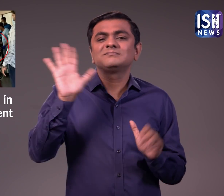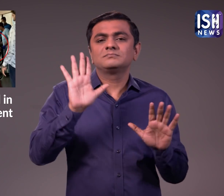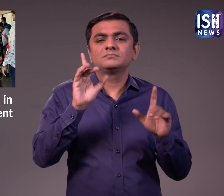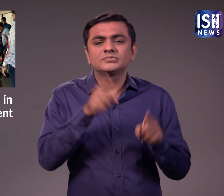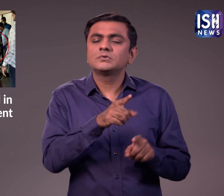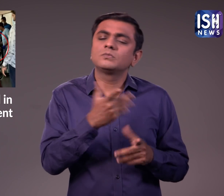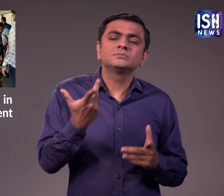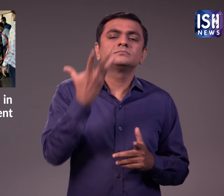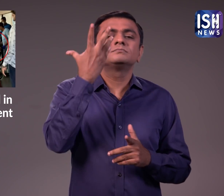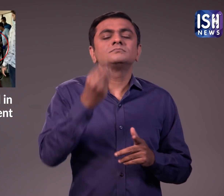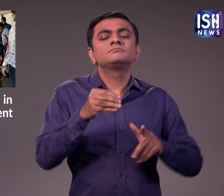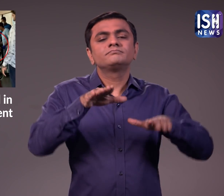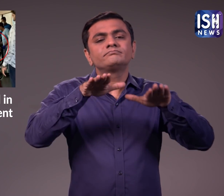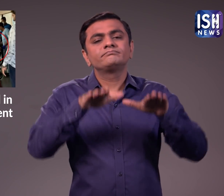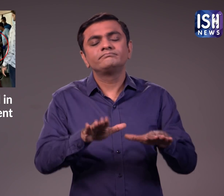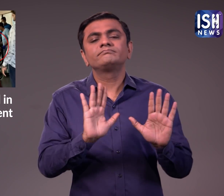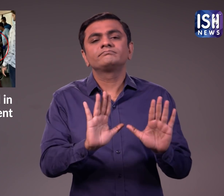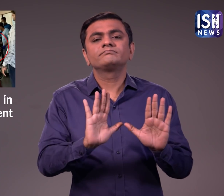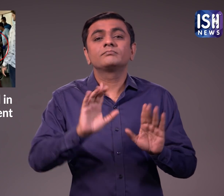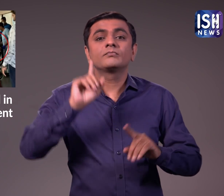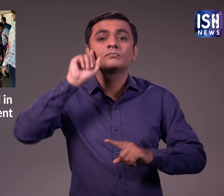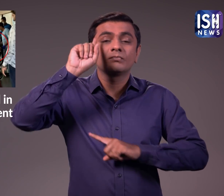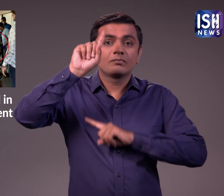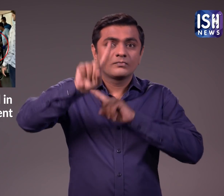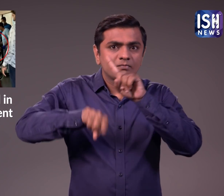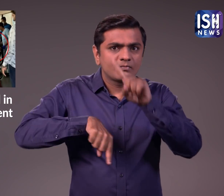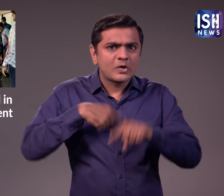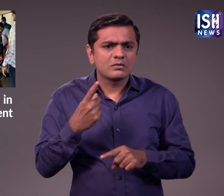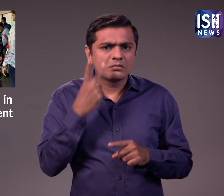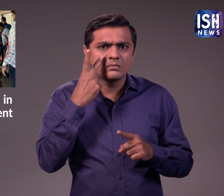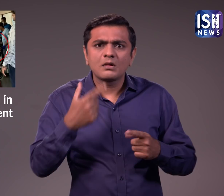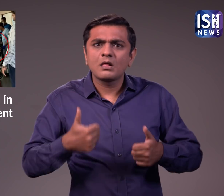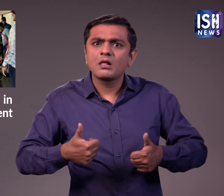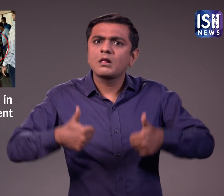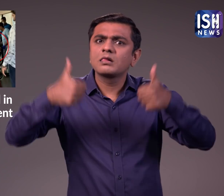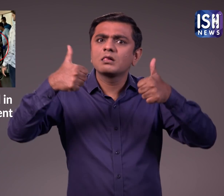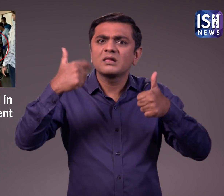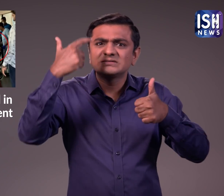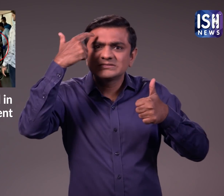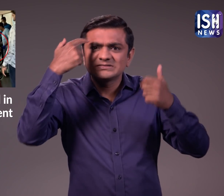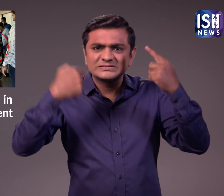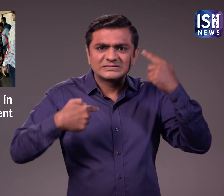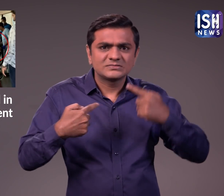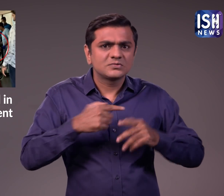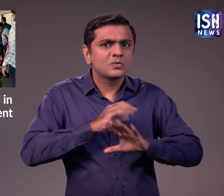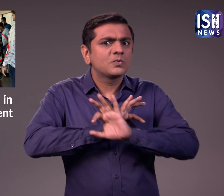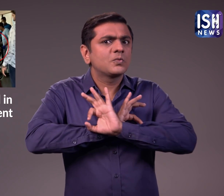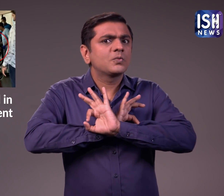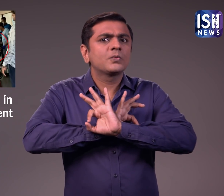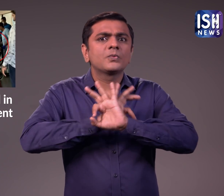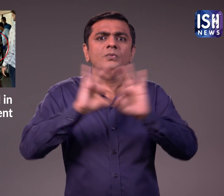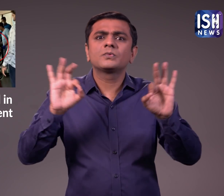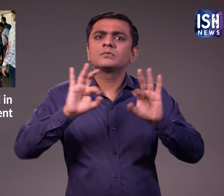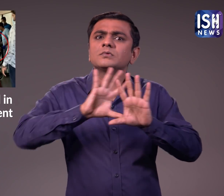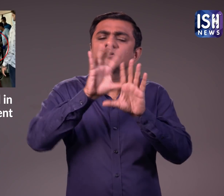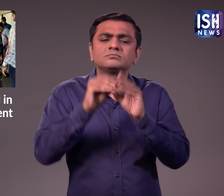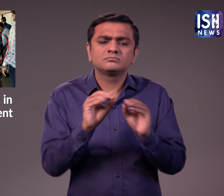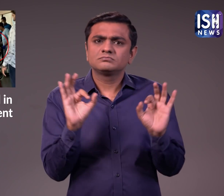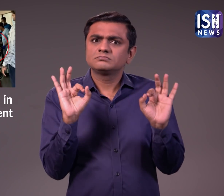अगले दिन वह ठीक हो जाती है तो उसे चुट्टी दे दी जाएगी। अगले दिन क्योंकि वह सिर की चोटों को छोड़कर